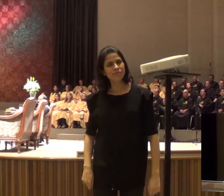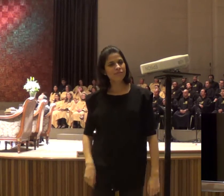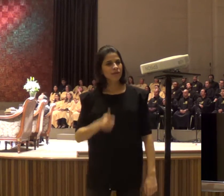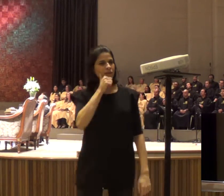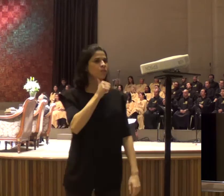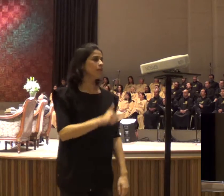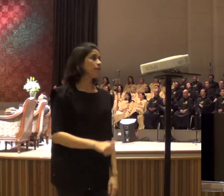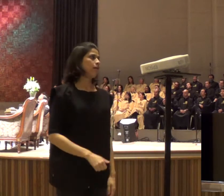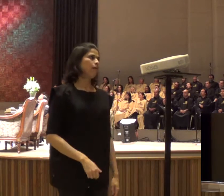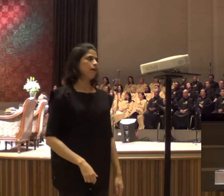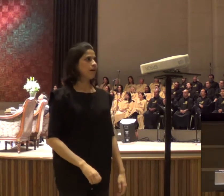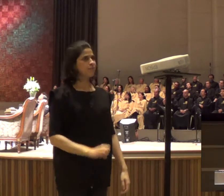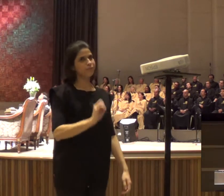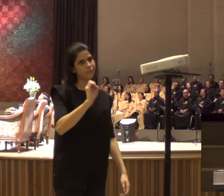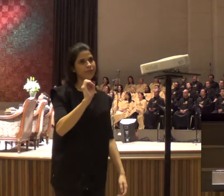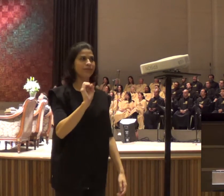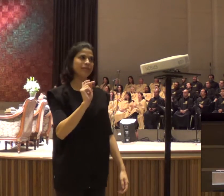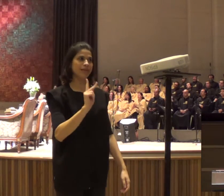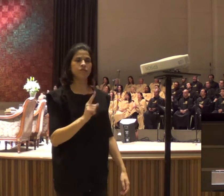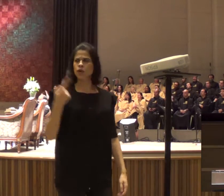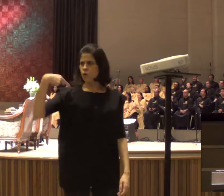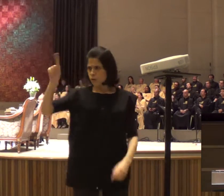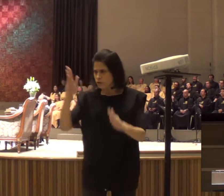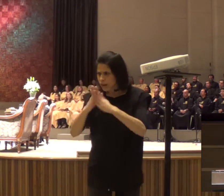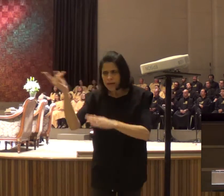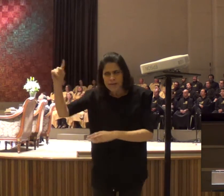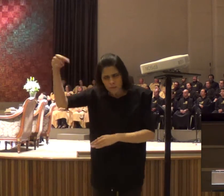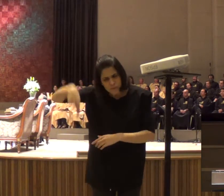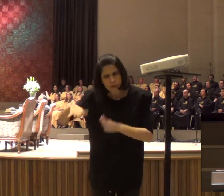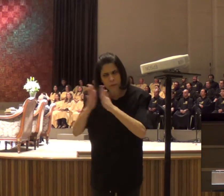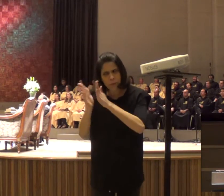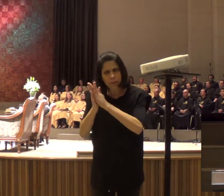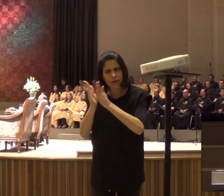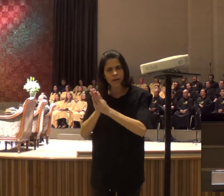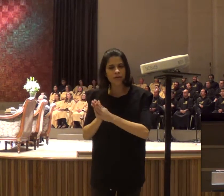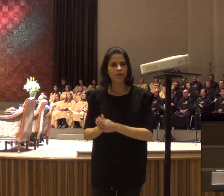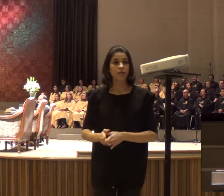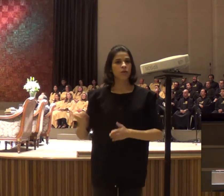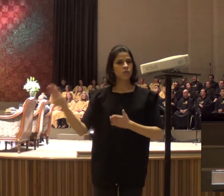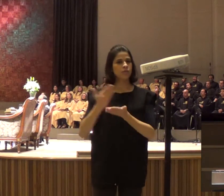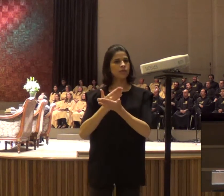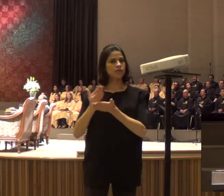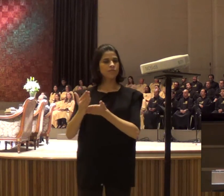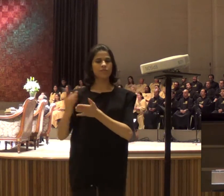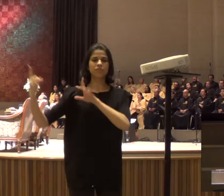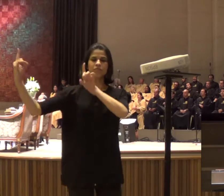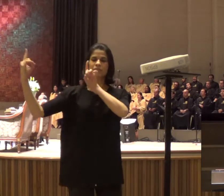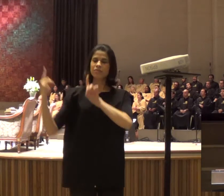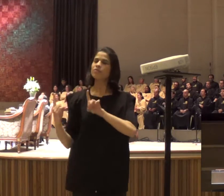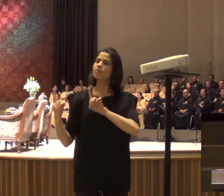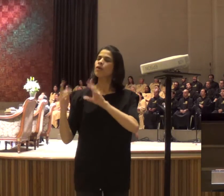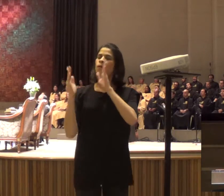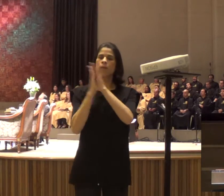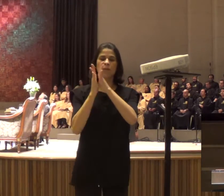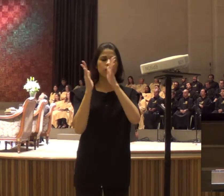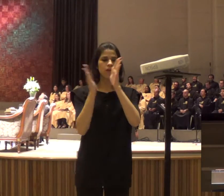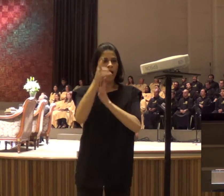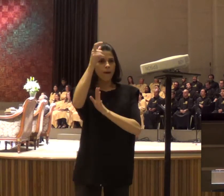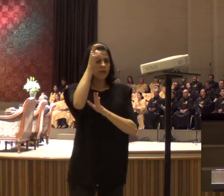eu vou orar com a senhora, hoje só não sai daqui, eu vou orar, e aí oramos, aquela mulher caiu lá, endemoniada,